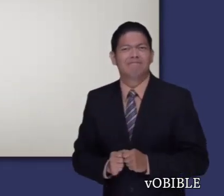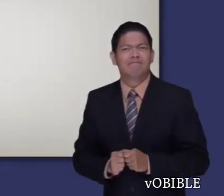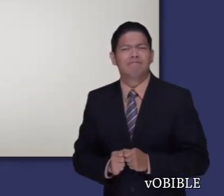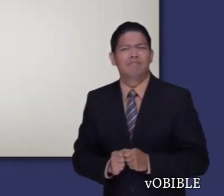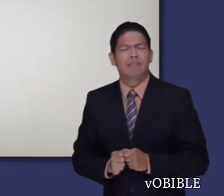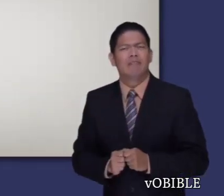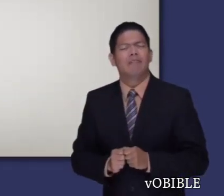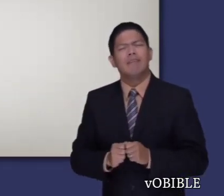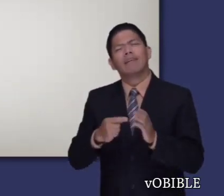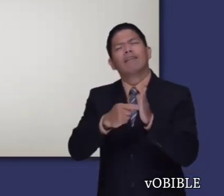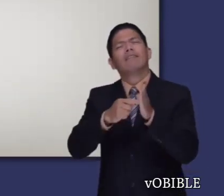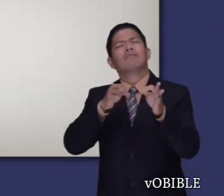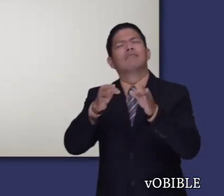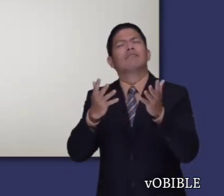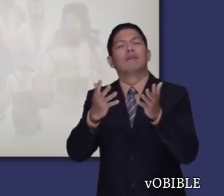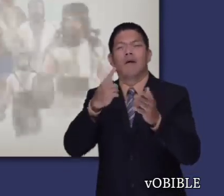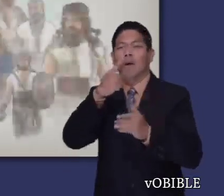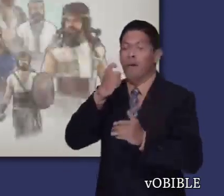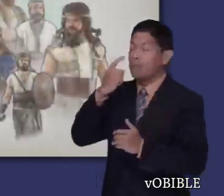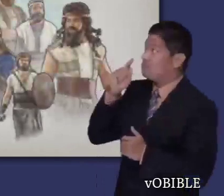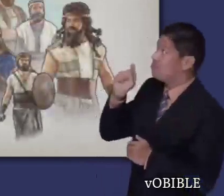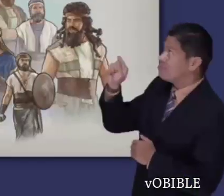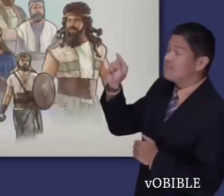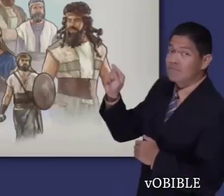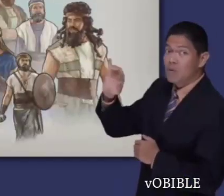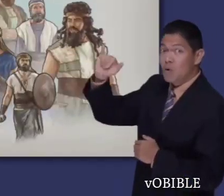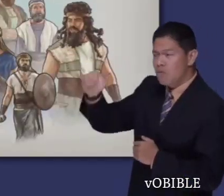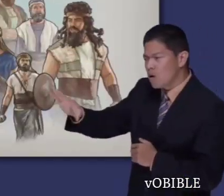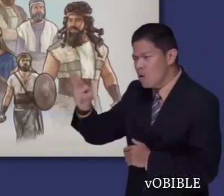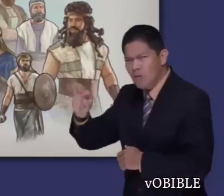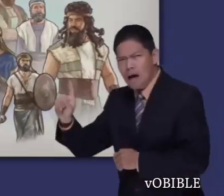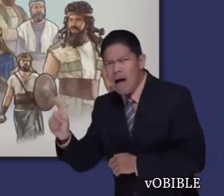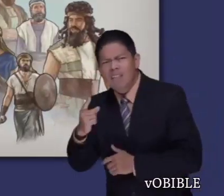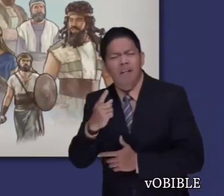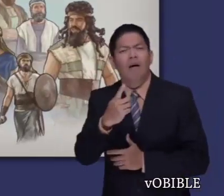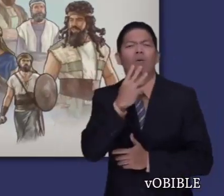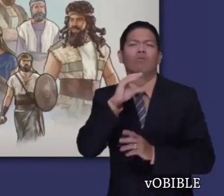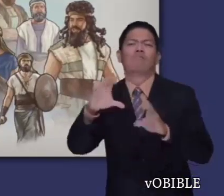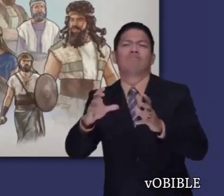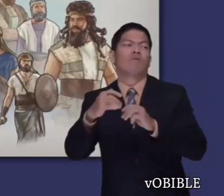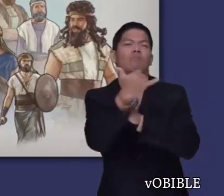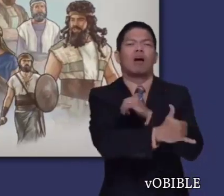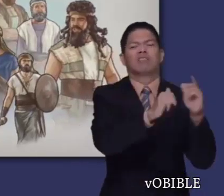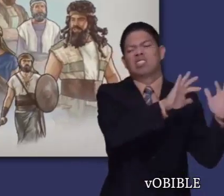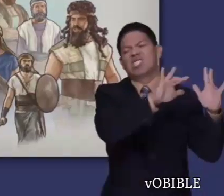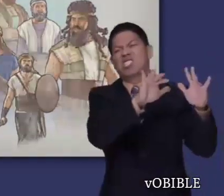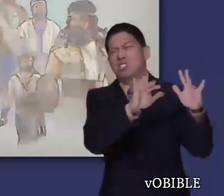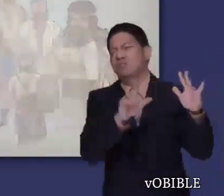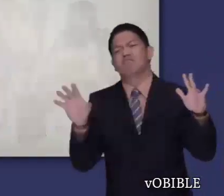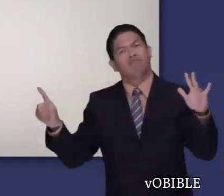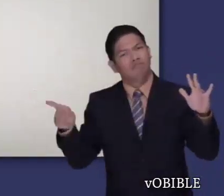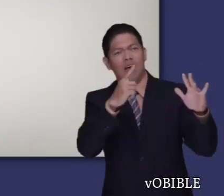Este libro cuenta la historia de los jueces de Israel, los hombres que Jehová utilizó para liberar a su pueblo de quienes los oprimían.